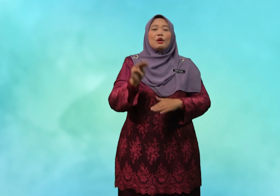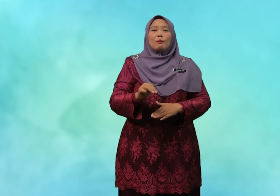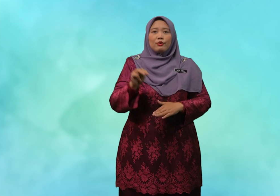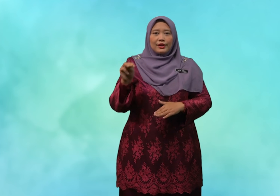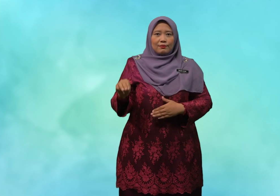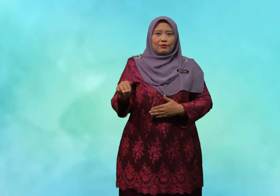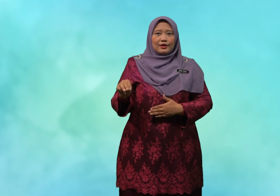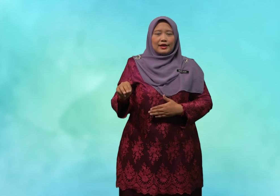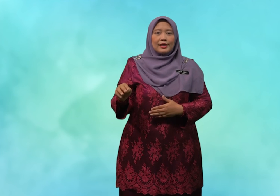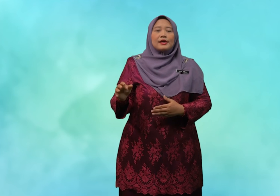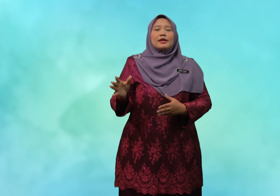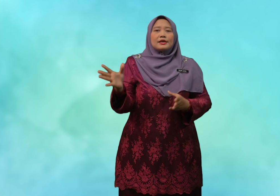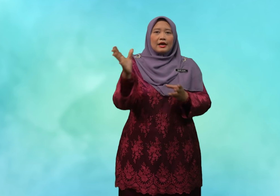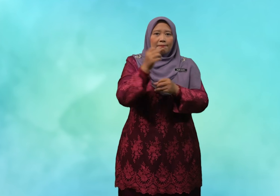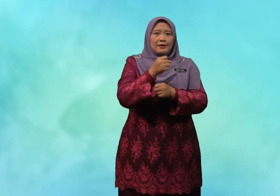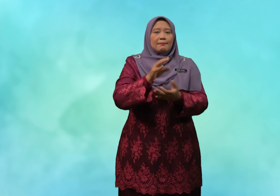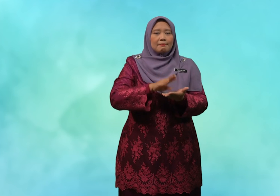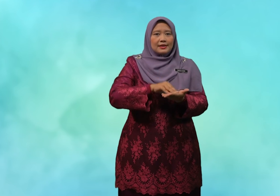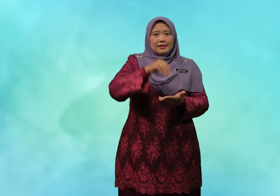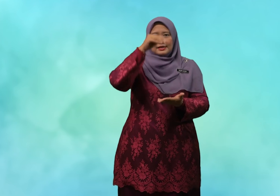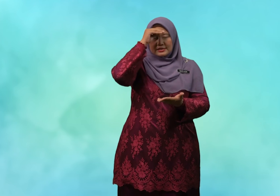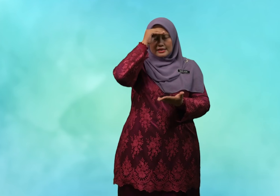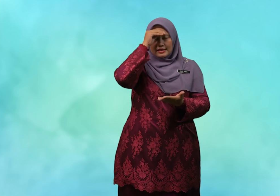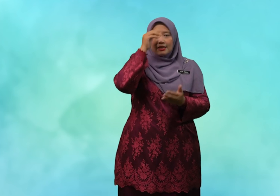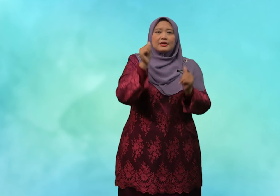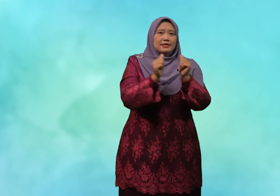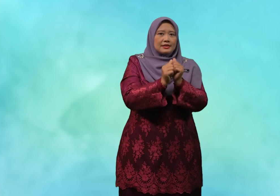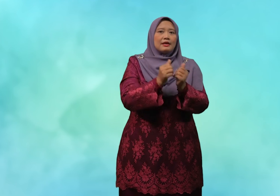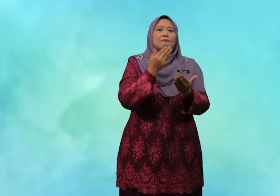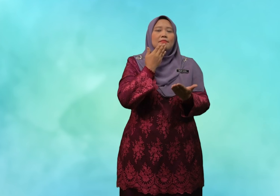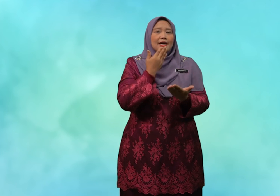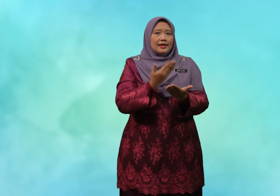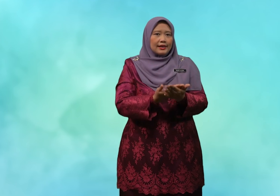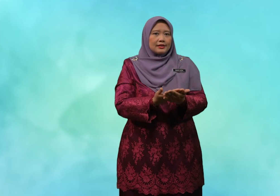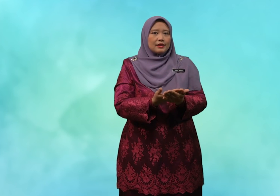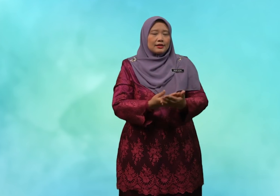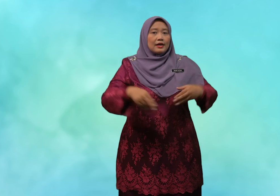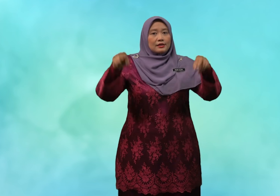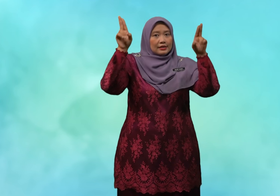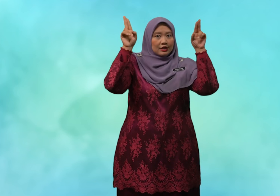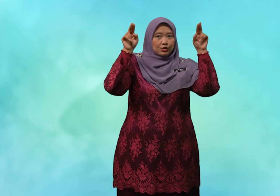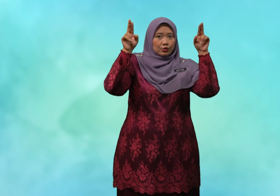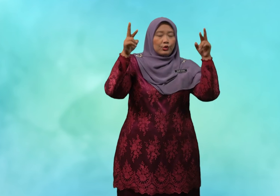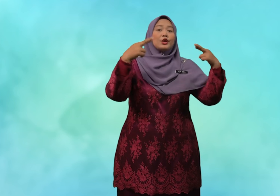murid-murid dapat belajar dengan baik tentang tajuk